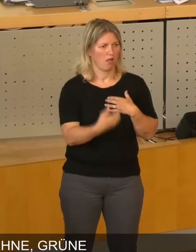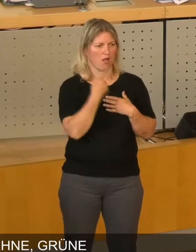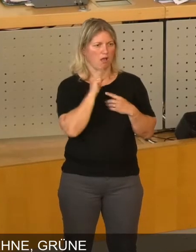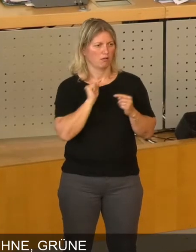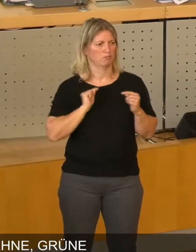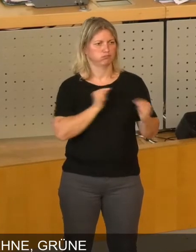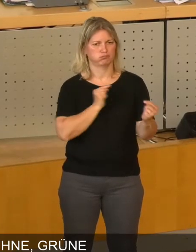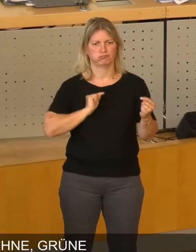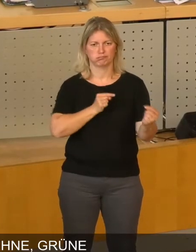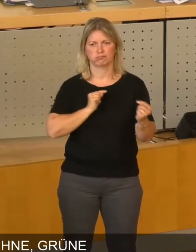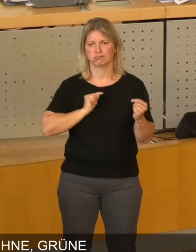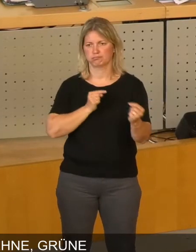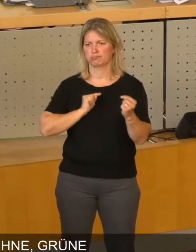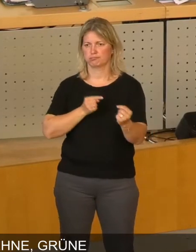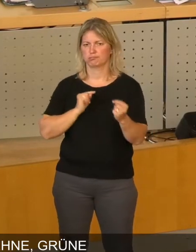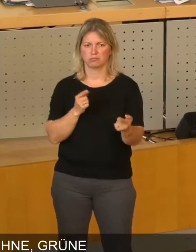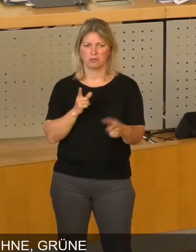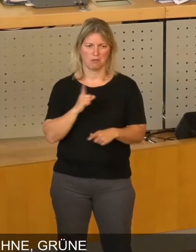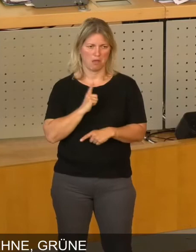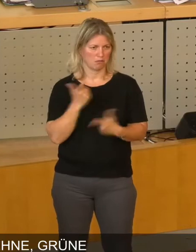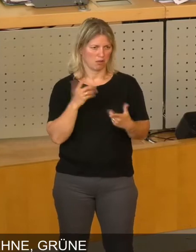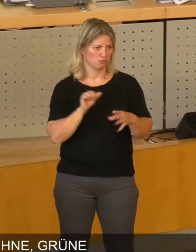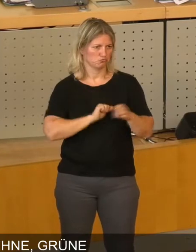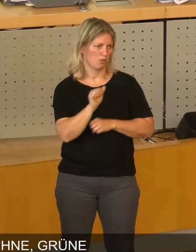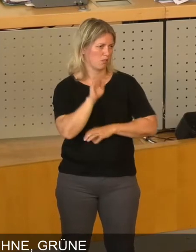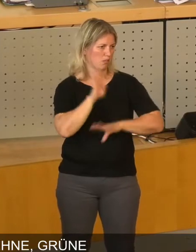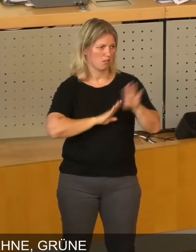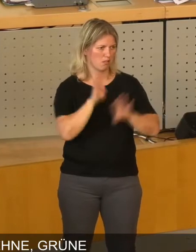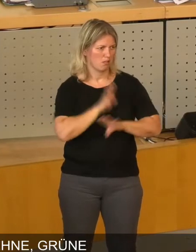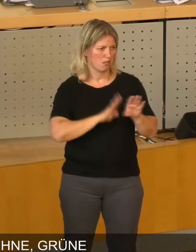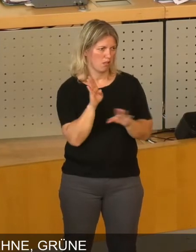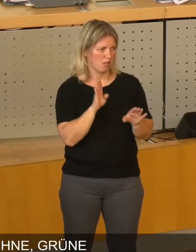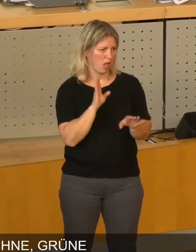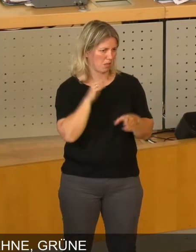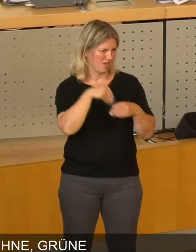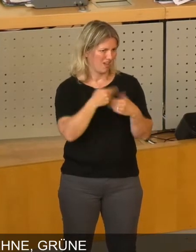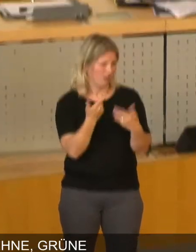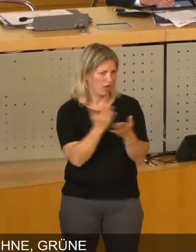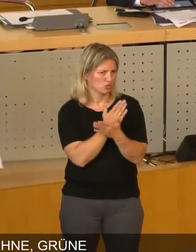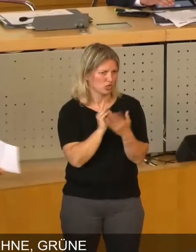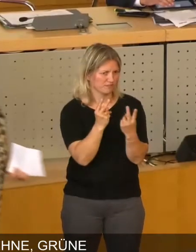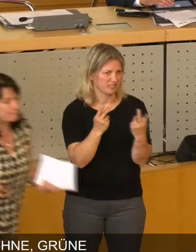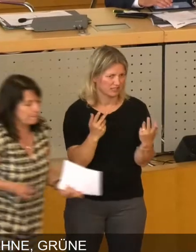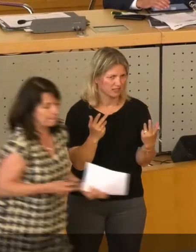Diskussion auf den Weg bringen. Und ich denke, das ist schon eine wichtige Entscheidung. Vielen Dank.